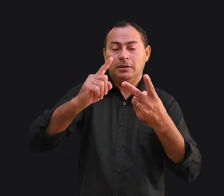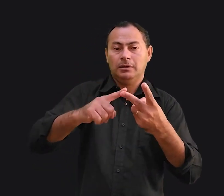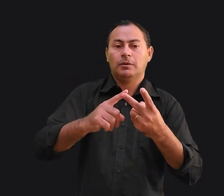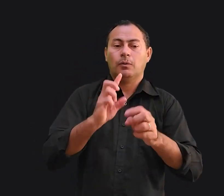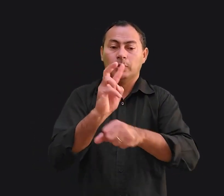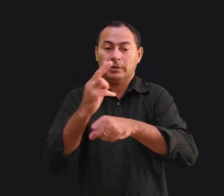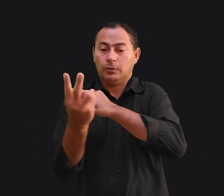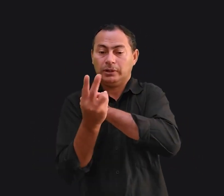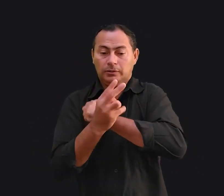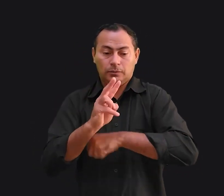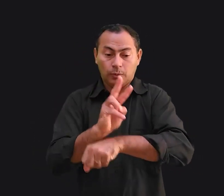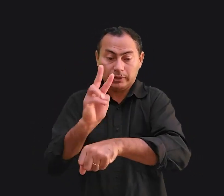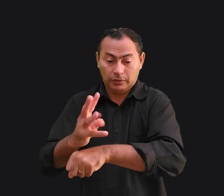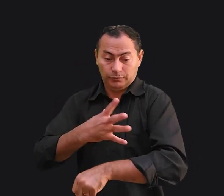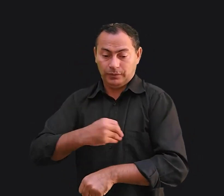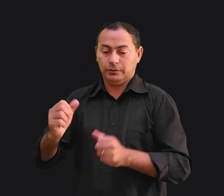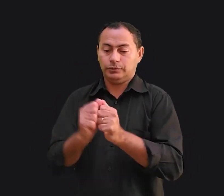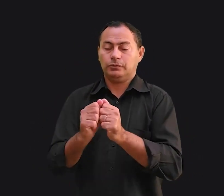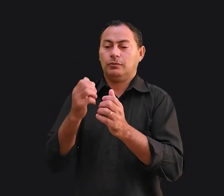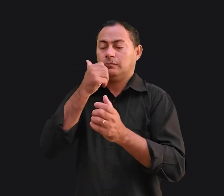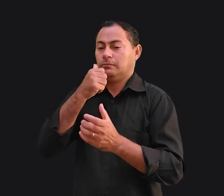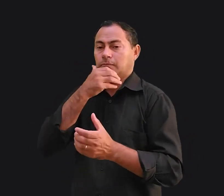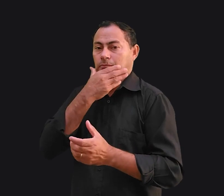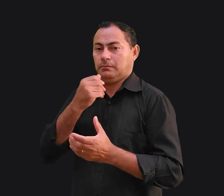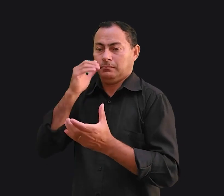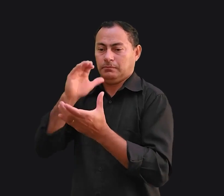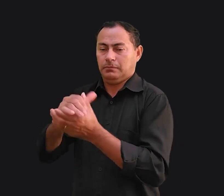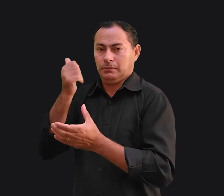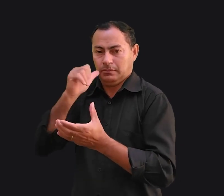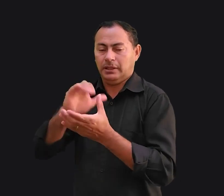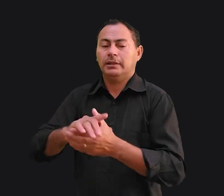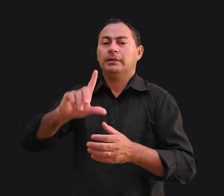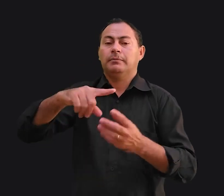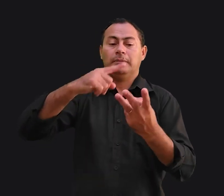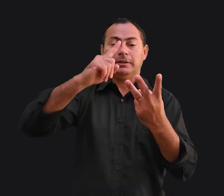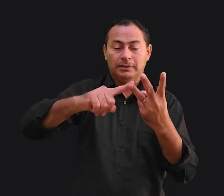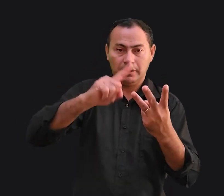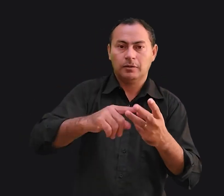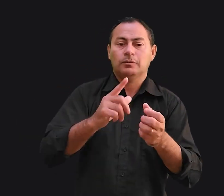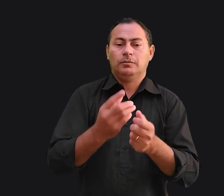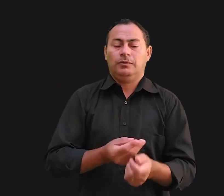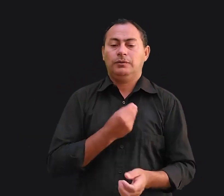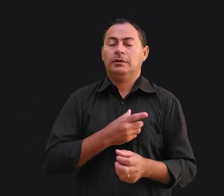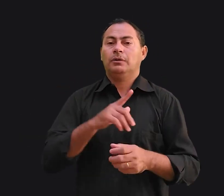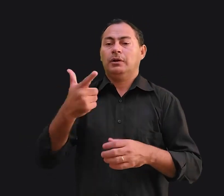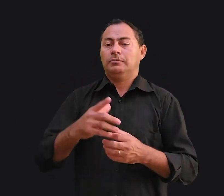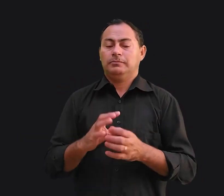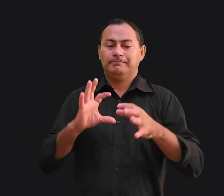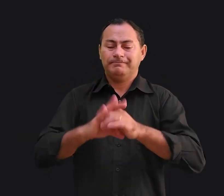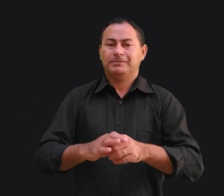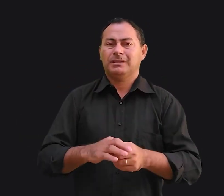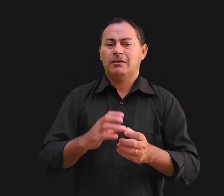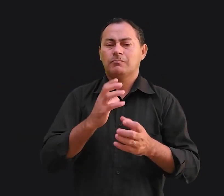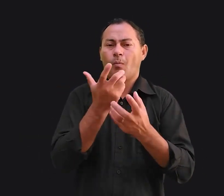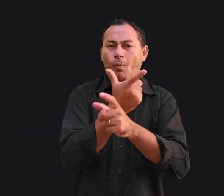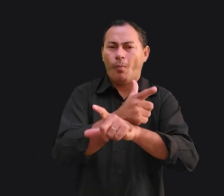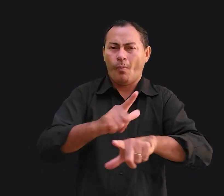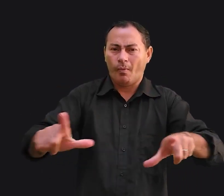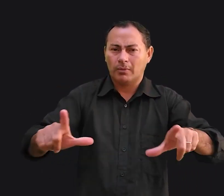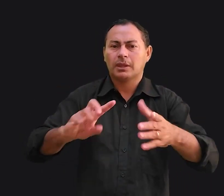cuidando de nossos filhos junto com nosso cônjuge. E depois, há mais um terço que passamos quando nosso ninho já está vazio. Isso quer